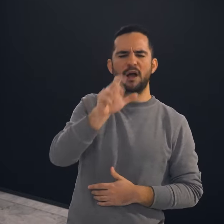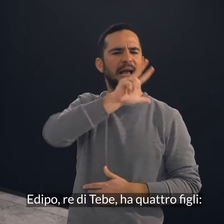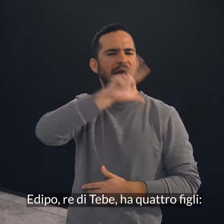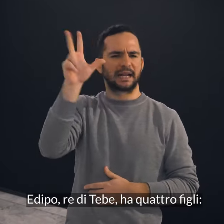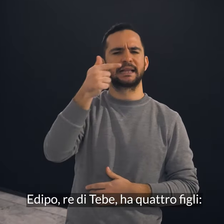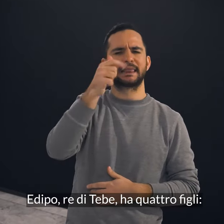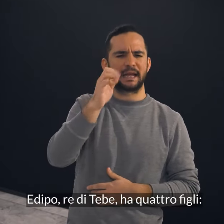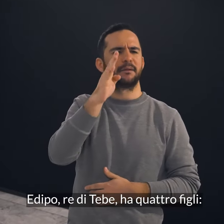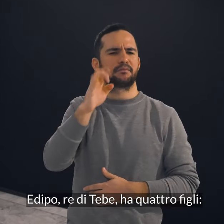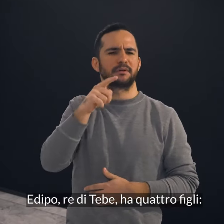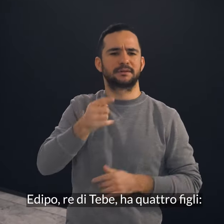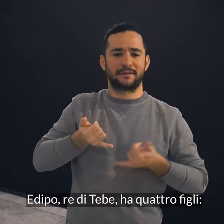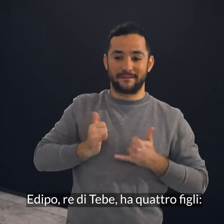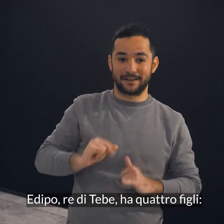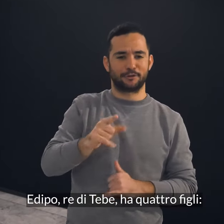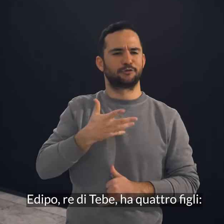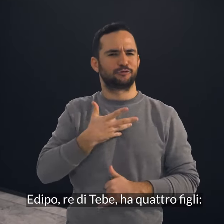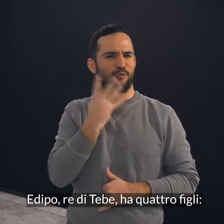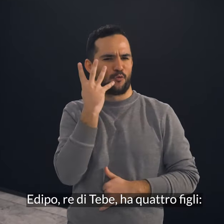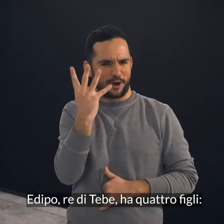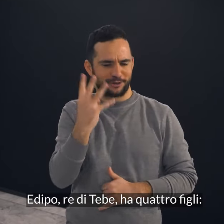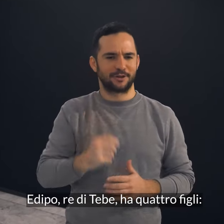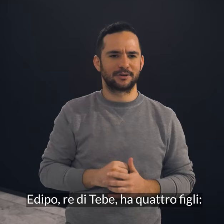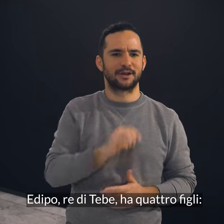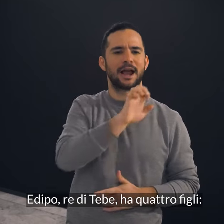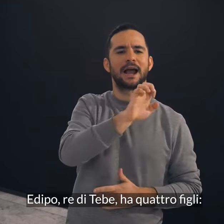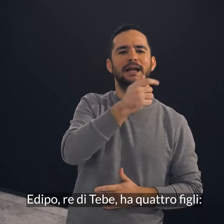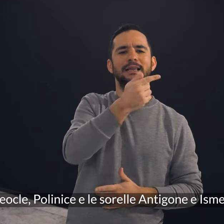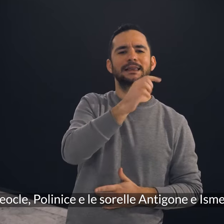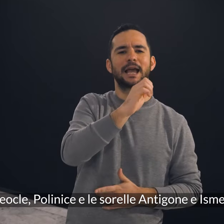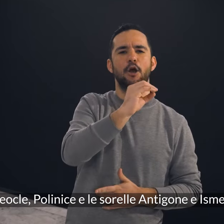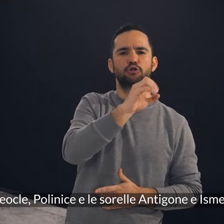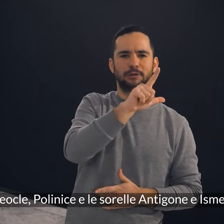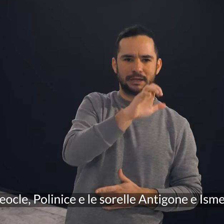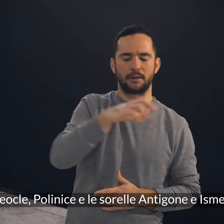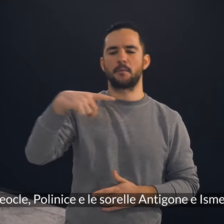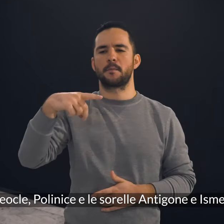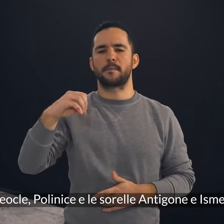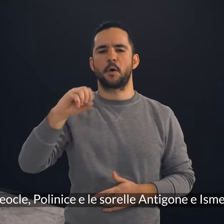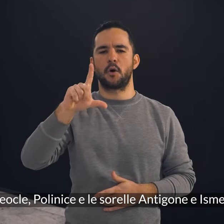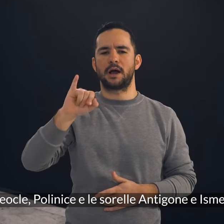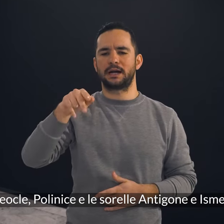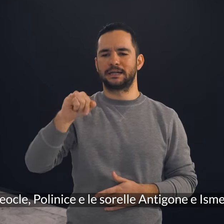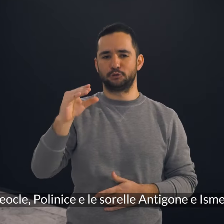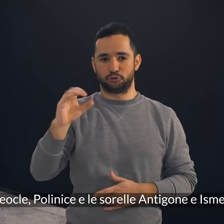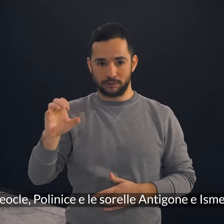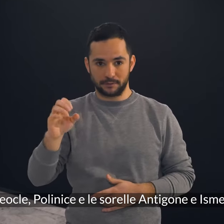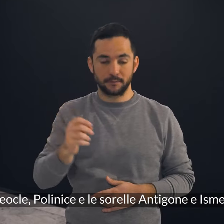Edipo, re di Tebe, ha quattro figli, Eteocle, Polinice e le